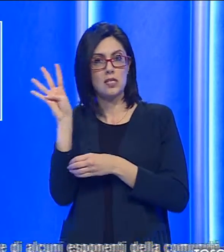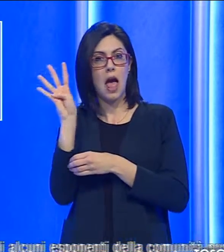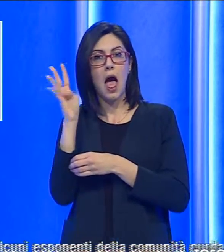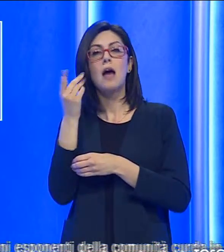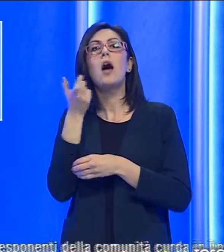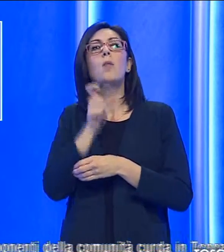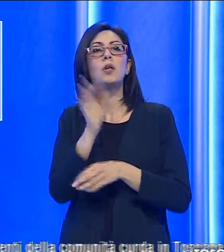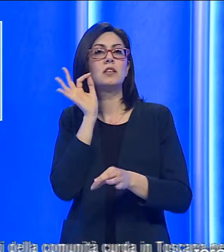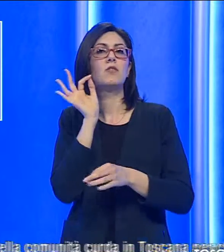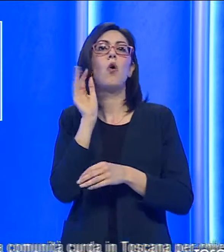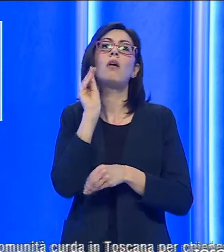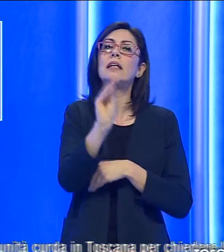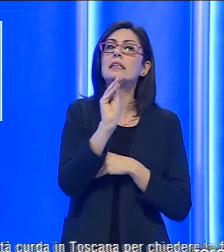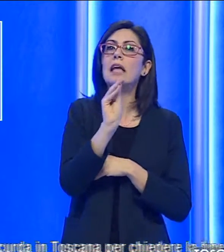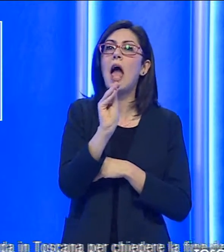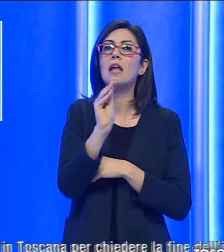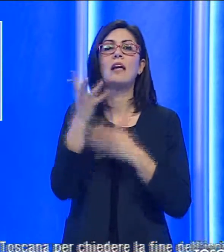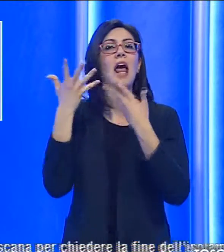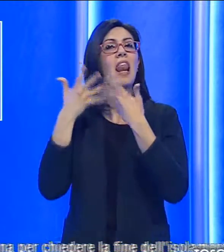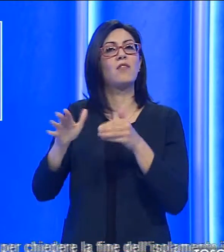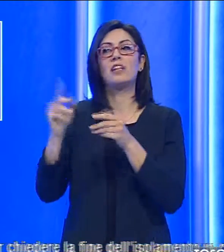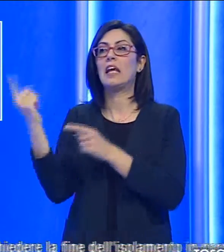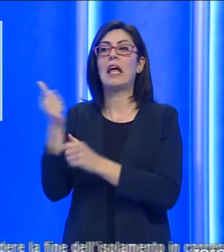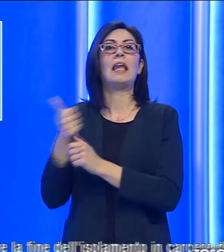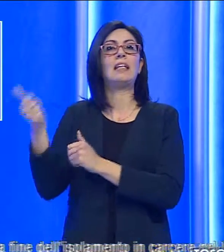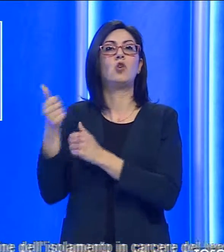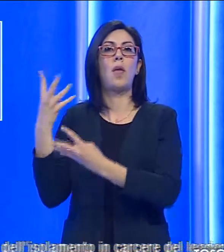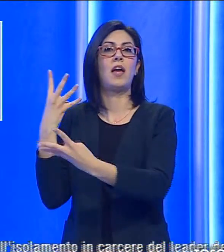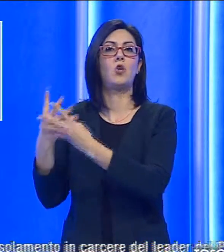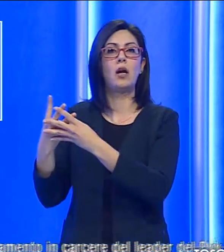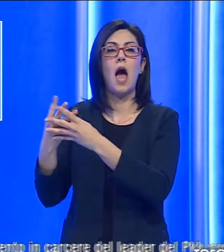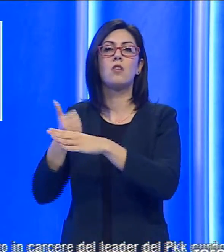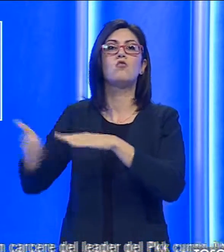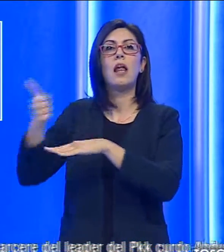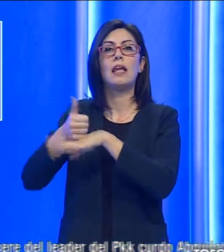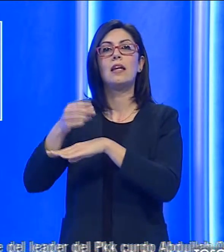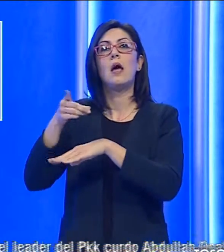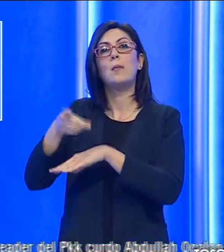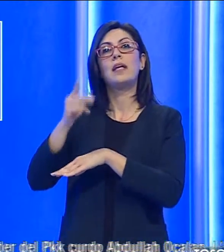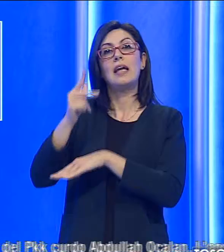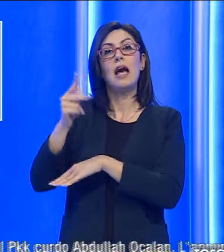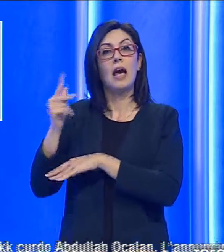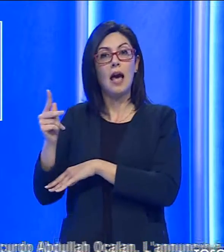chiedere la fine dell'isolamento in carcere del leader del PKK